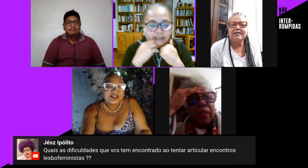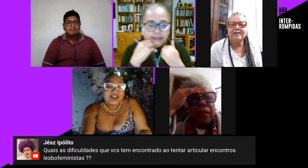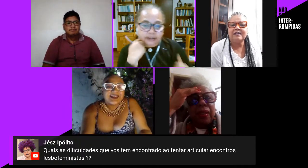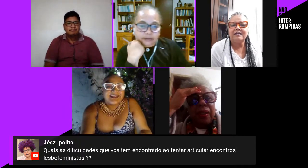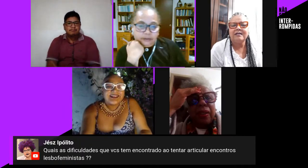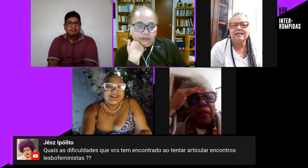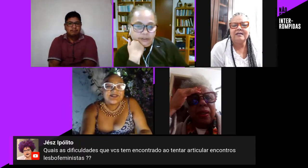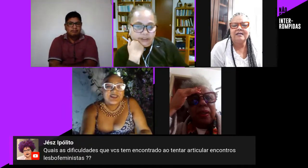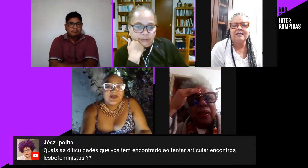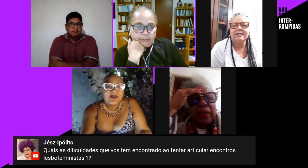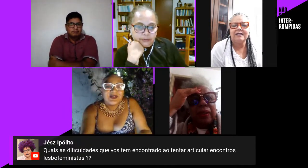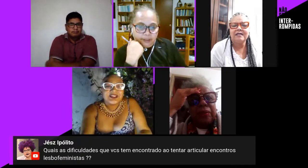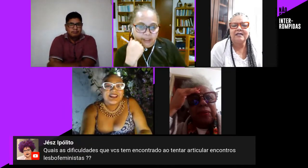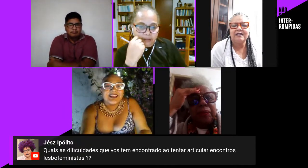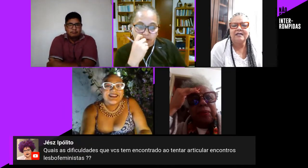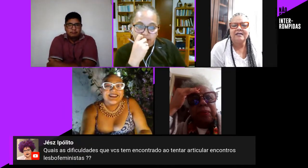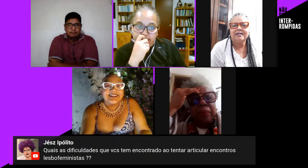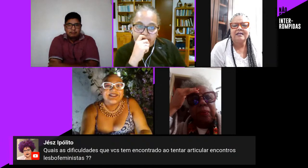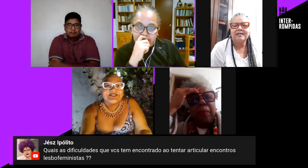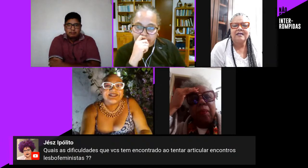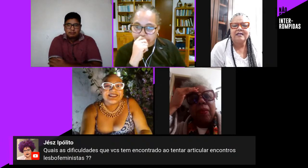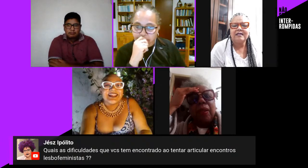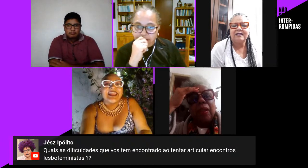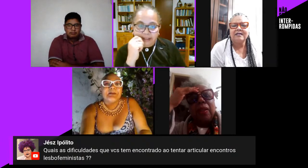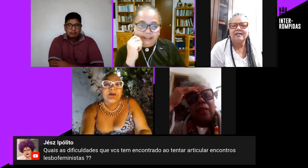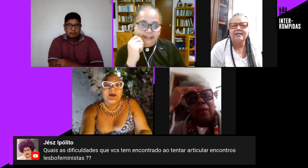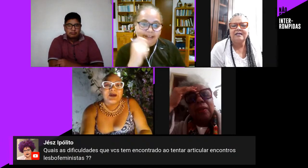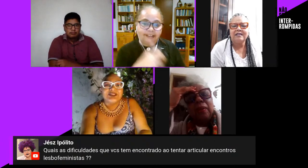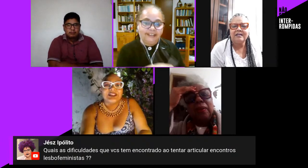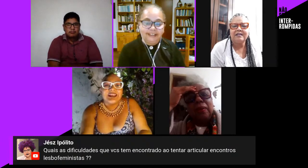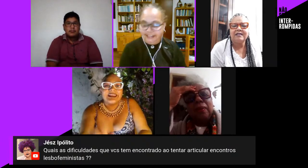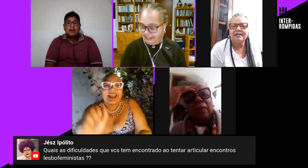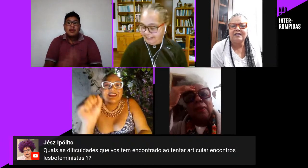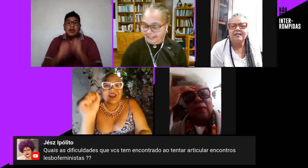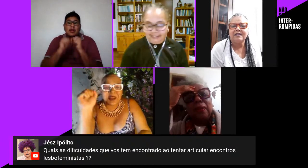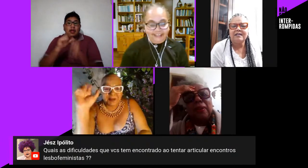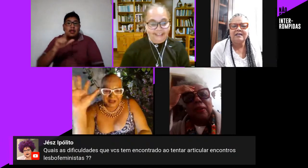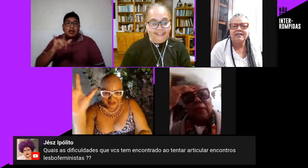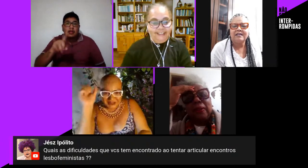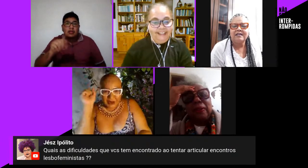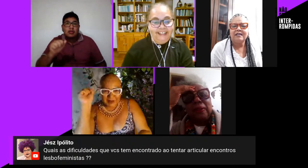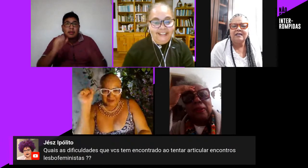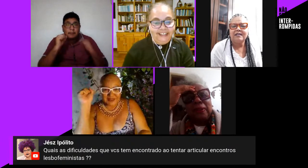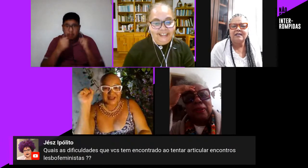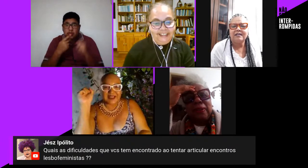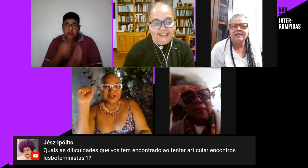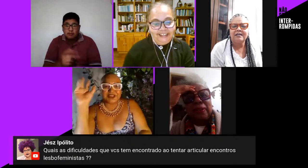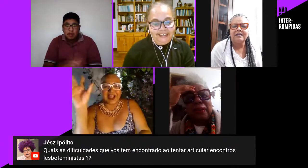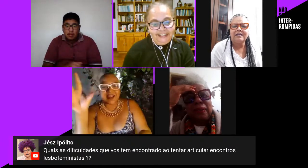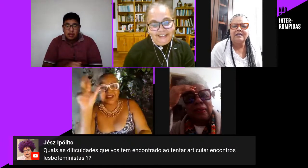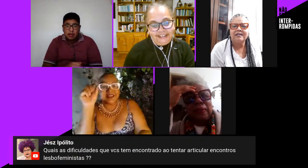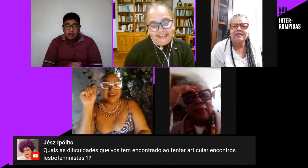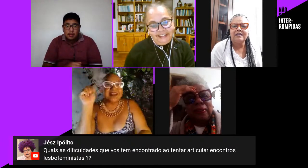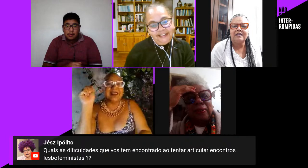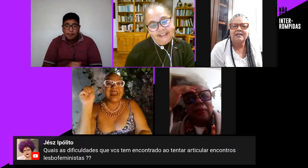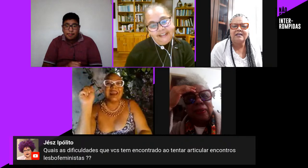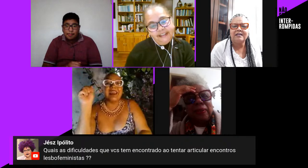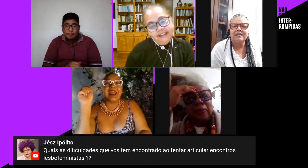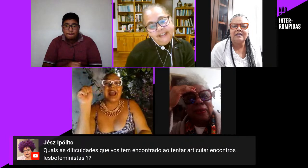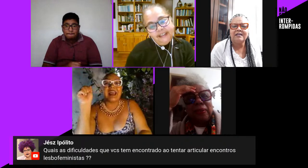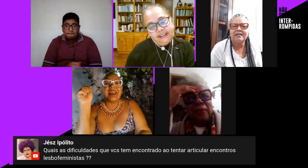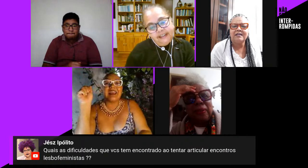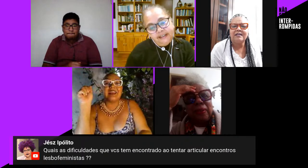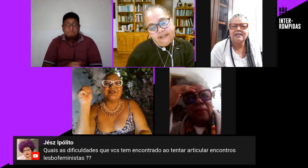Lídia não sei se eu posso falar agora ou depois pode e aí eu ia pedir só para você